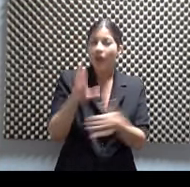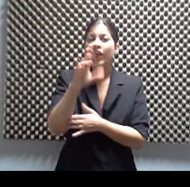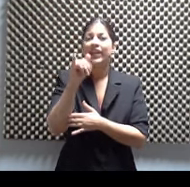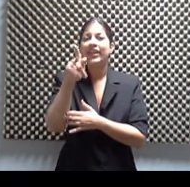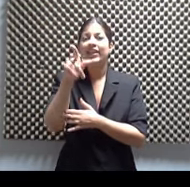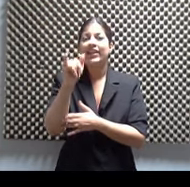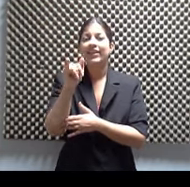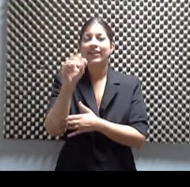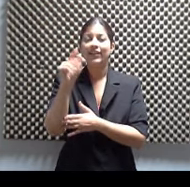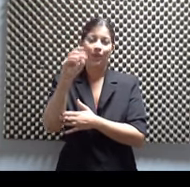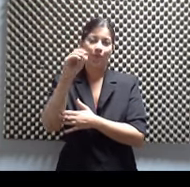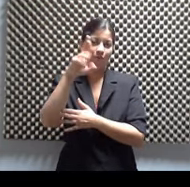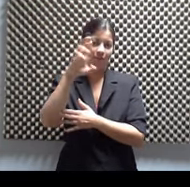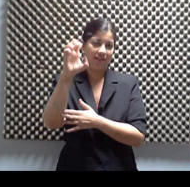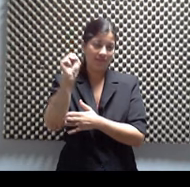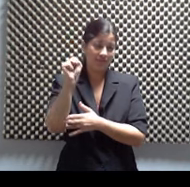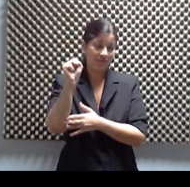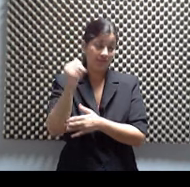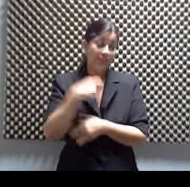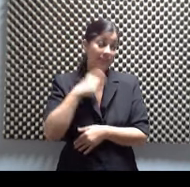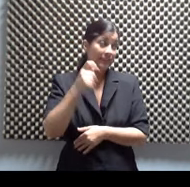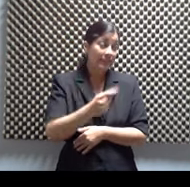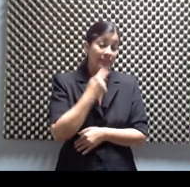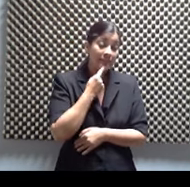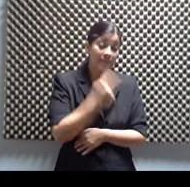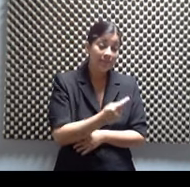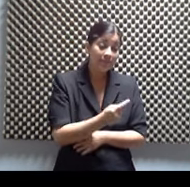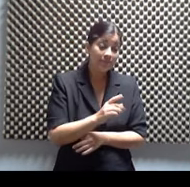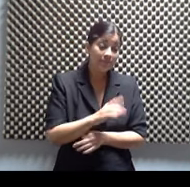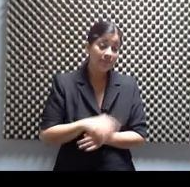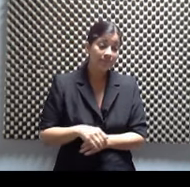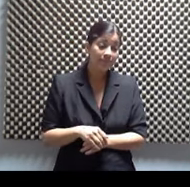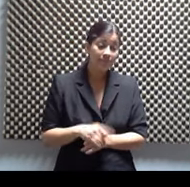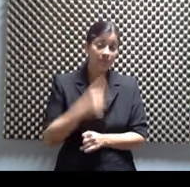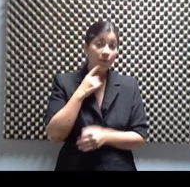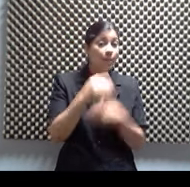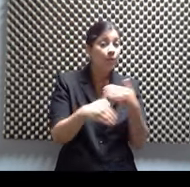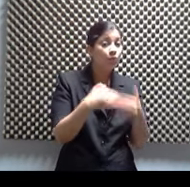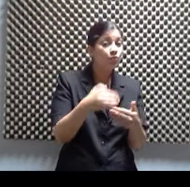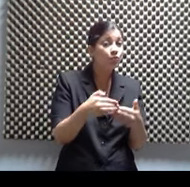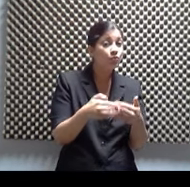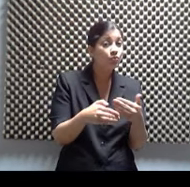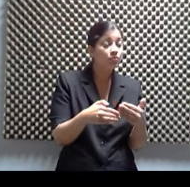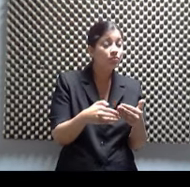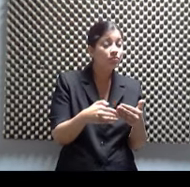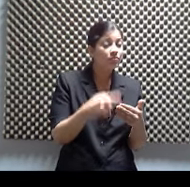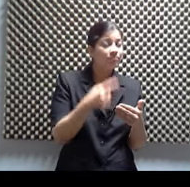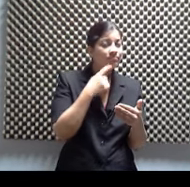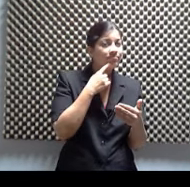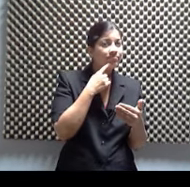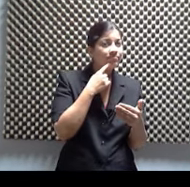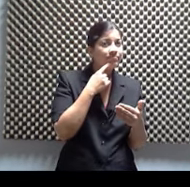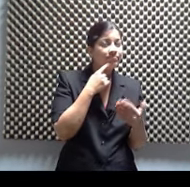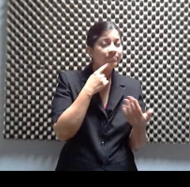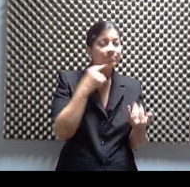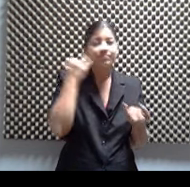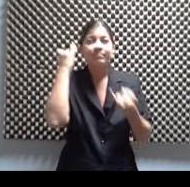Marcano García. Debo decir, en este caso, es una producción donde se inspiran los cantautores, los